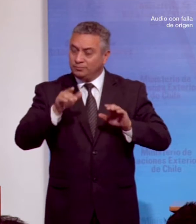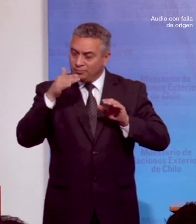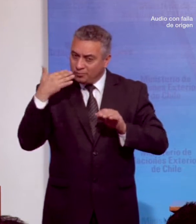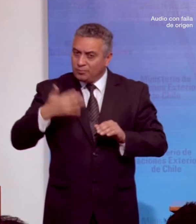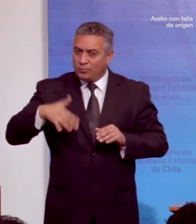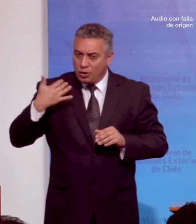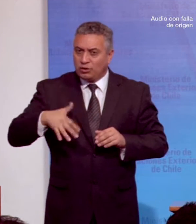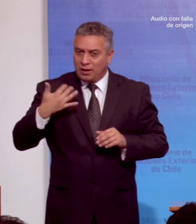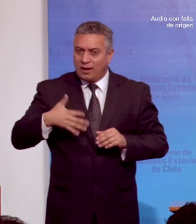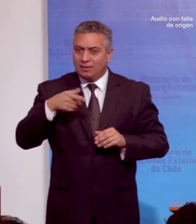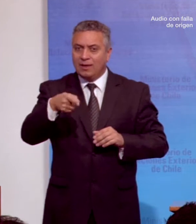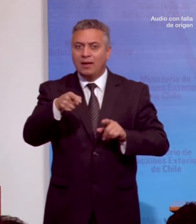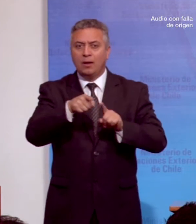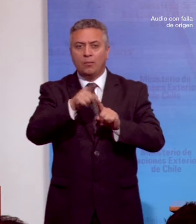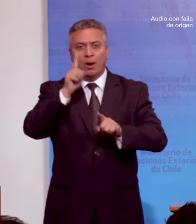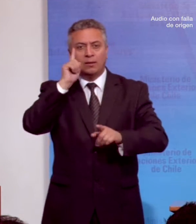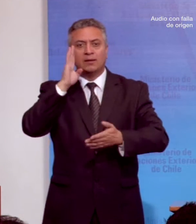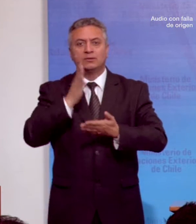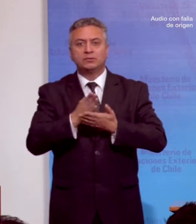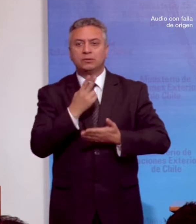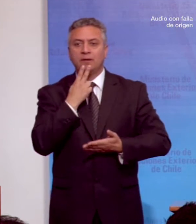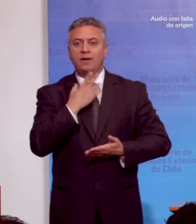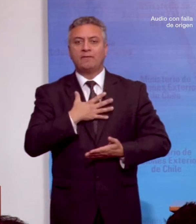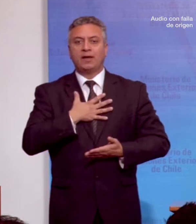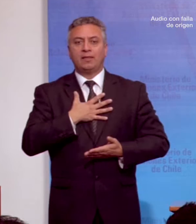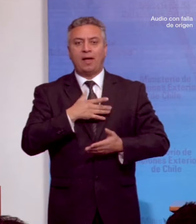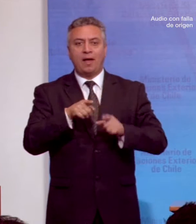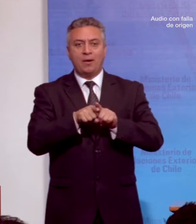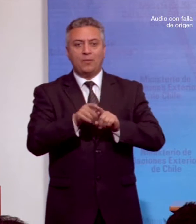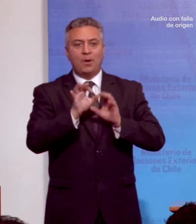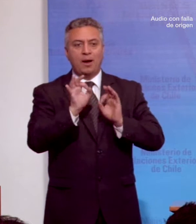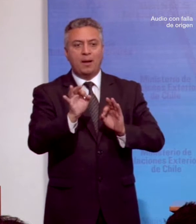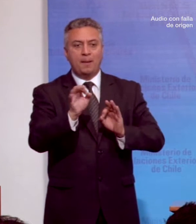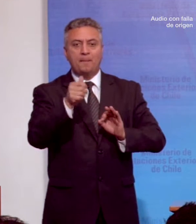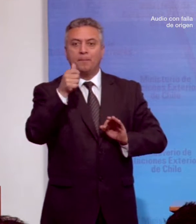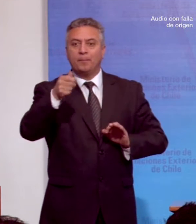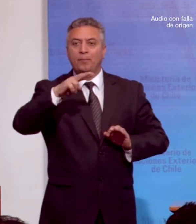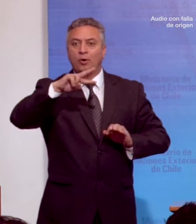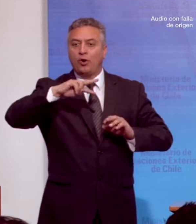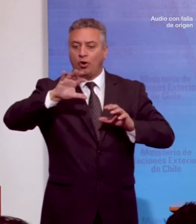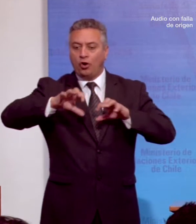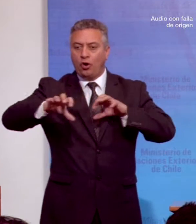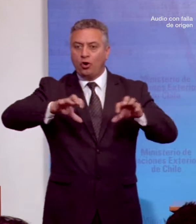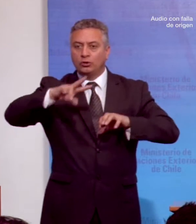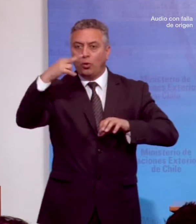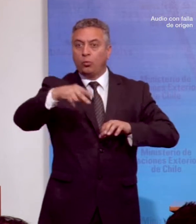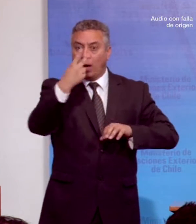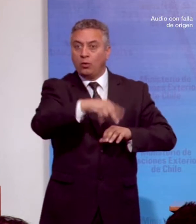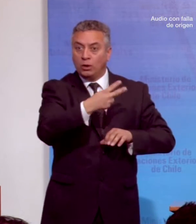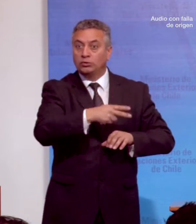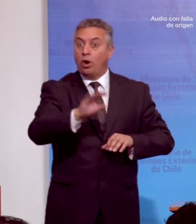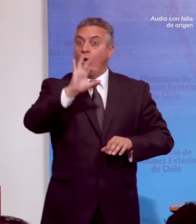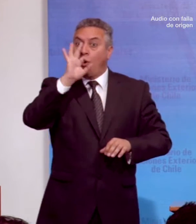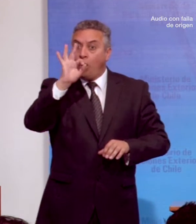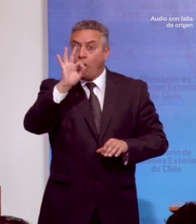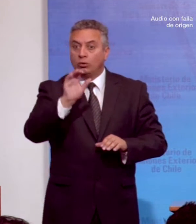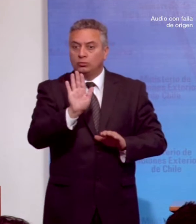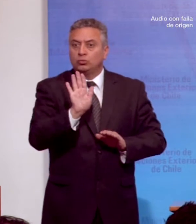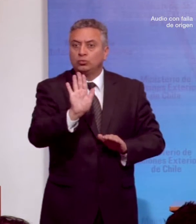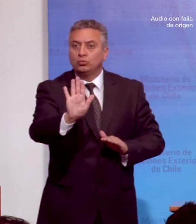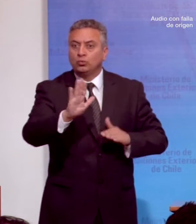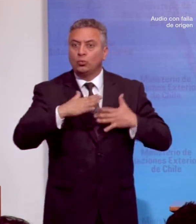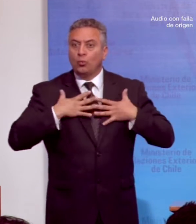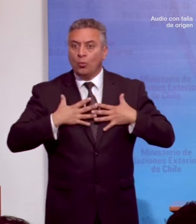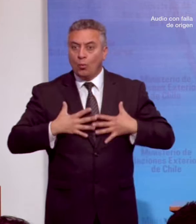decisiones sobre sus vidas, su patrimonio e incluso sobre su cuerpo. Vulnera, por tanto, los